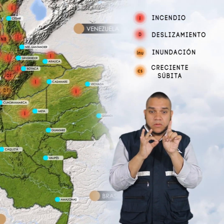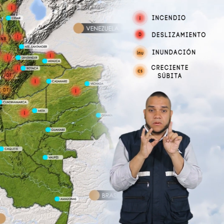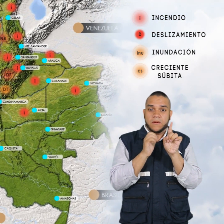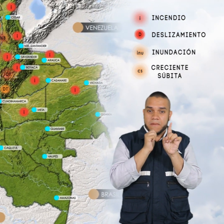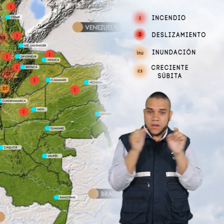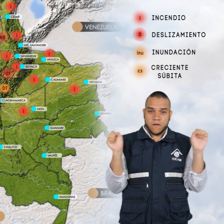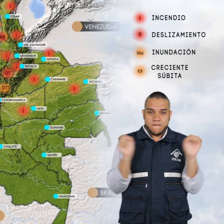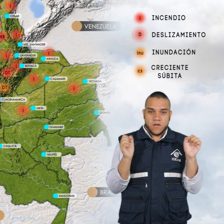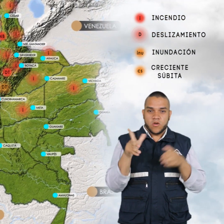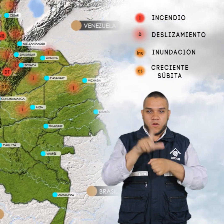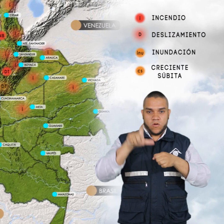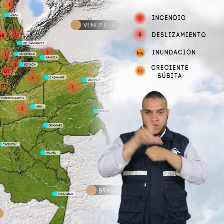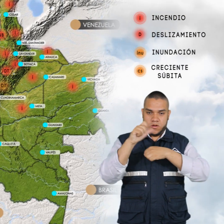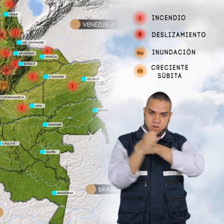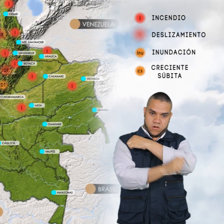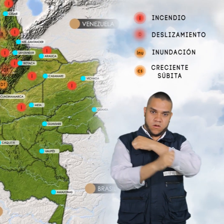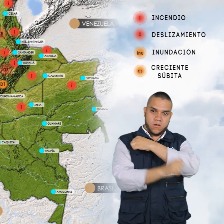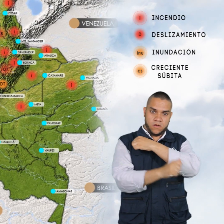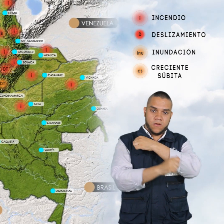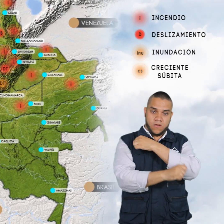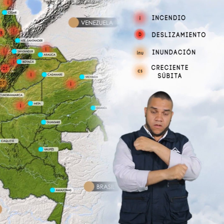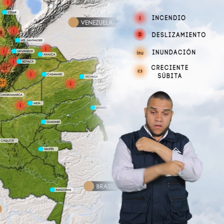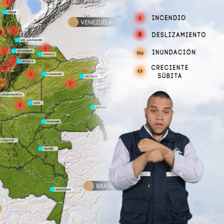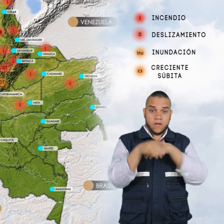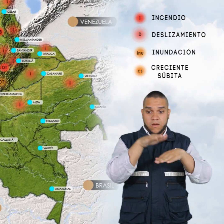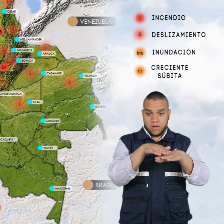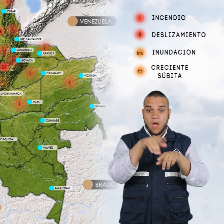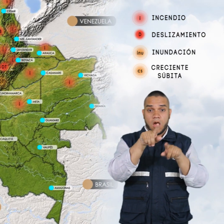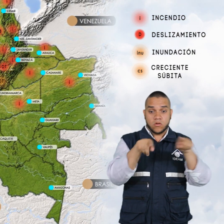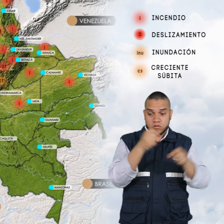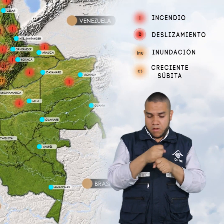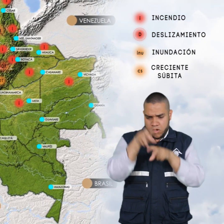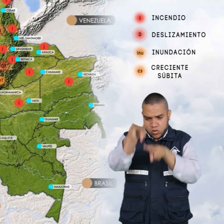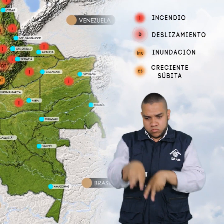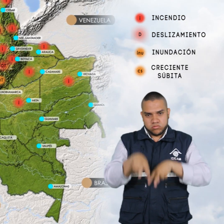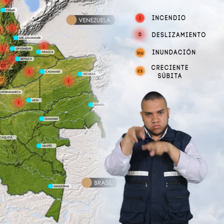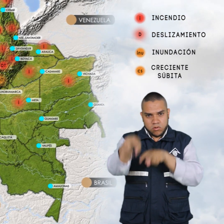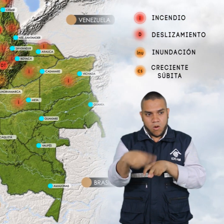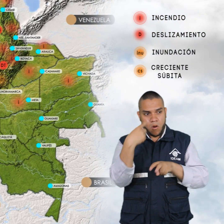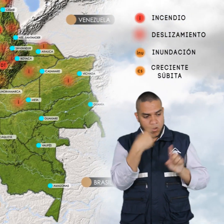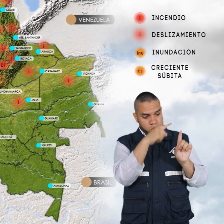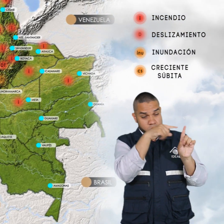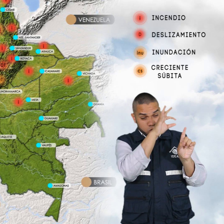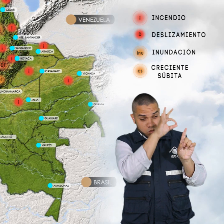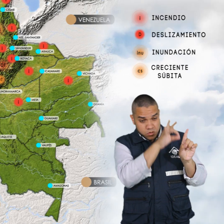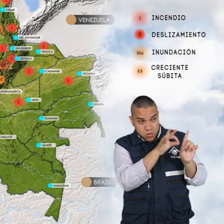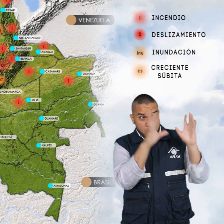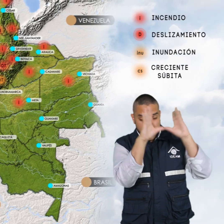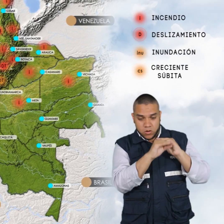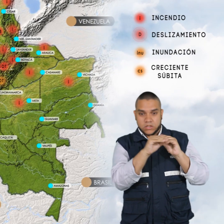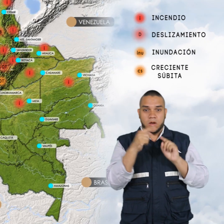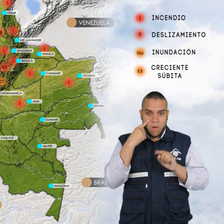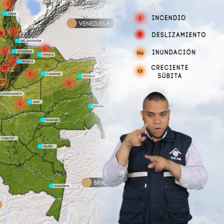heladas en el altiplano cundiboyacense, recomendando a todos los agricultores mantener atentos a los descensos de temperatura durante la noche.